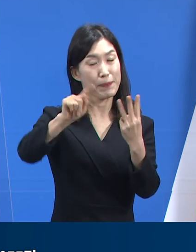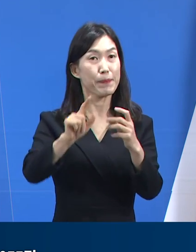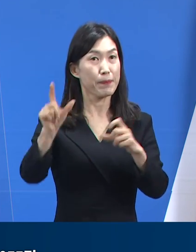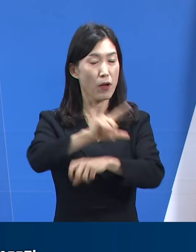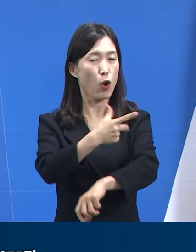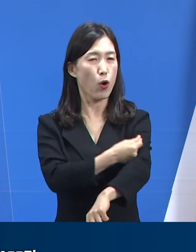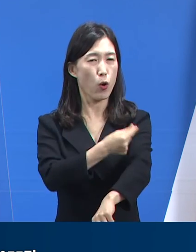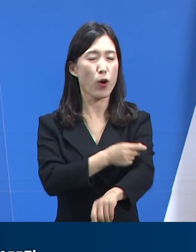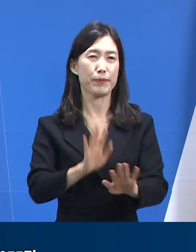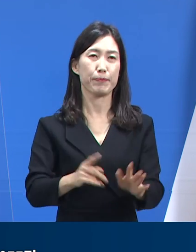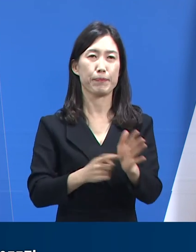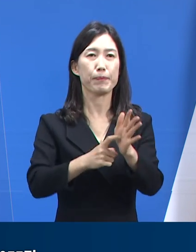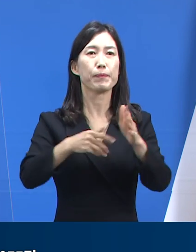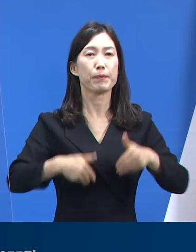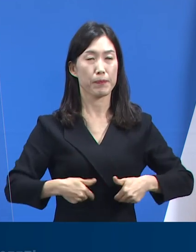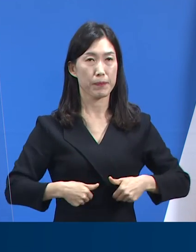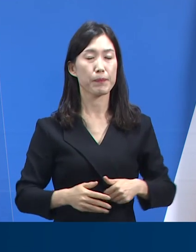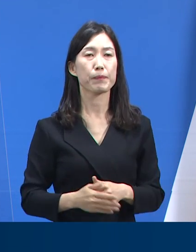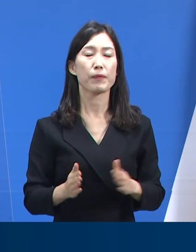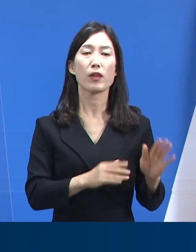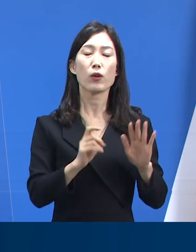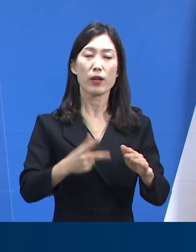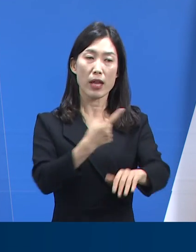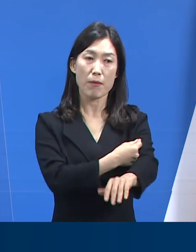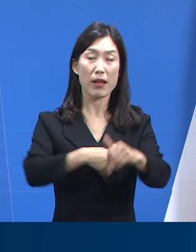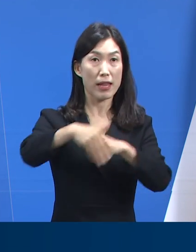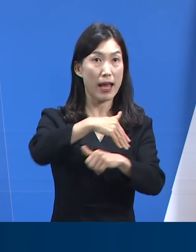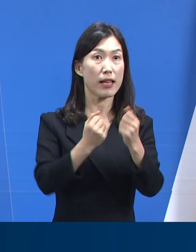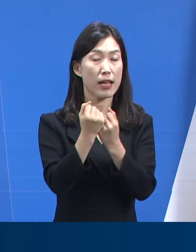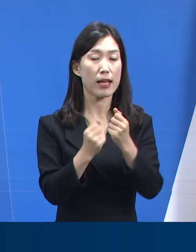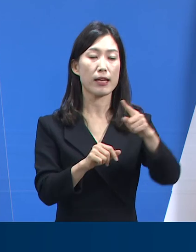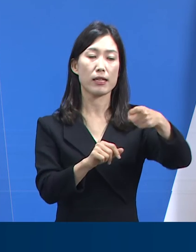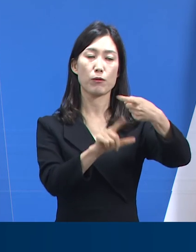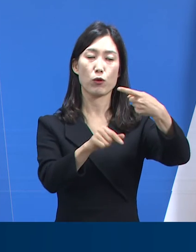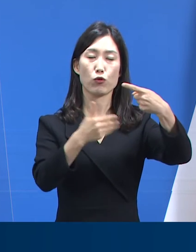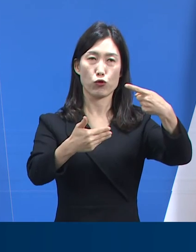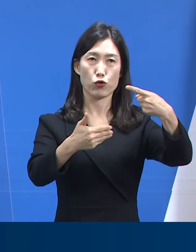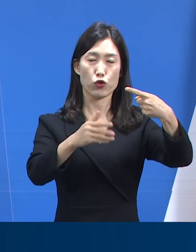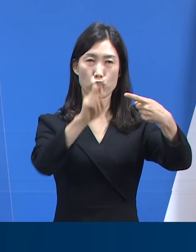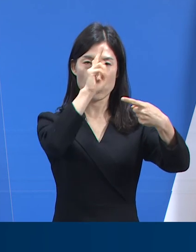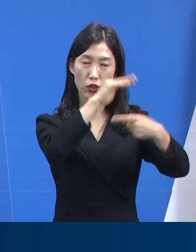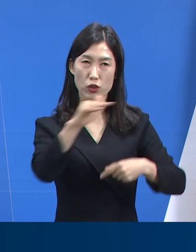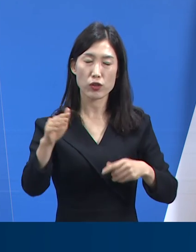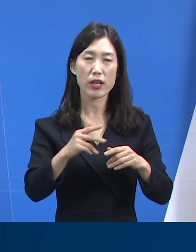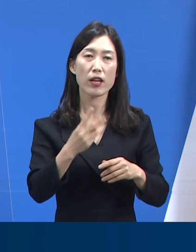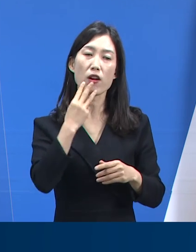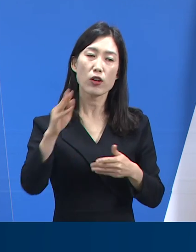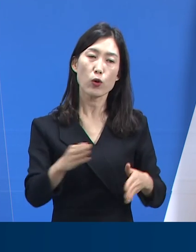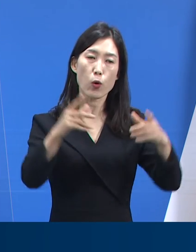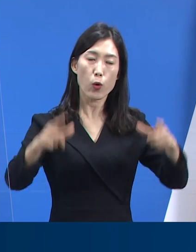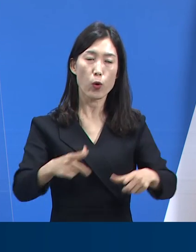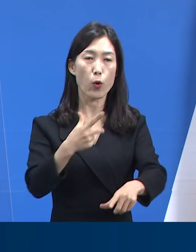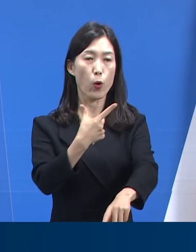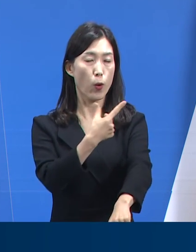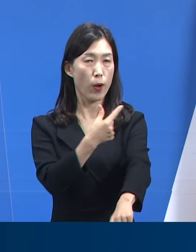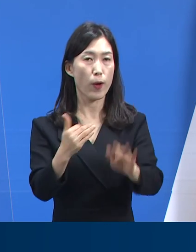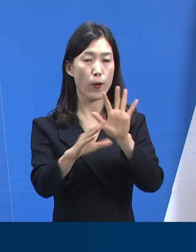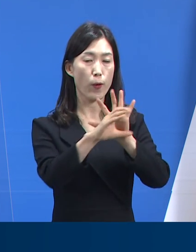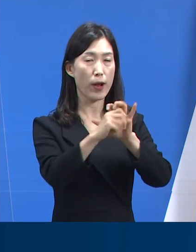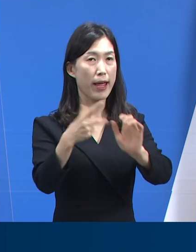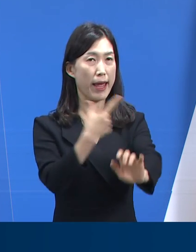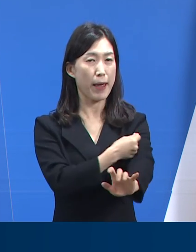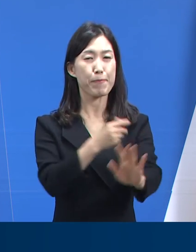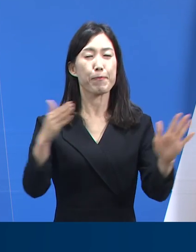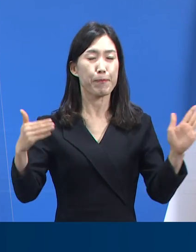다음 경기도 코로나19 예방접종 현황입니다. 11월 9일 0시 기준 경기도민 가운데 코로나19 예방접종을